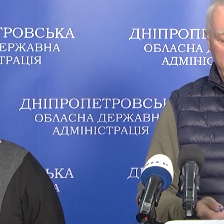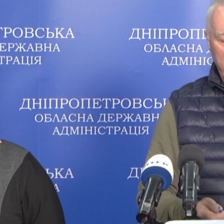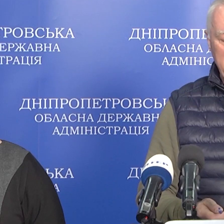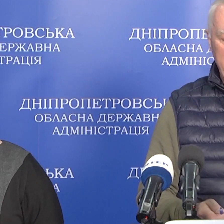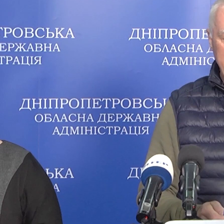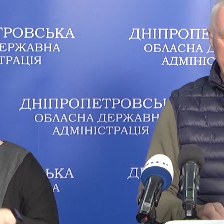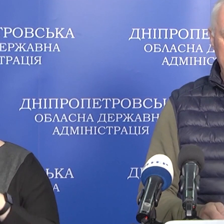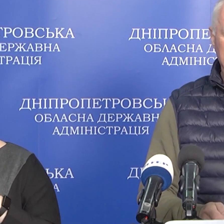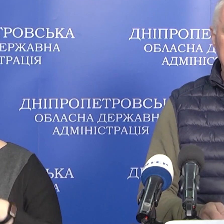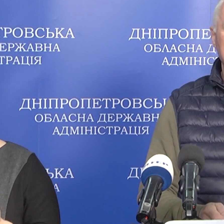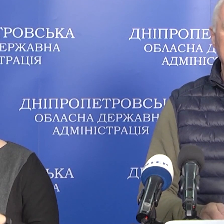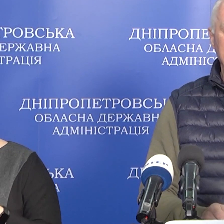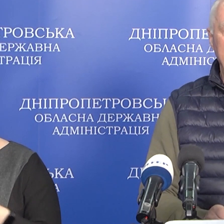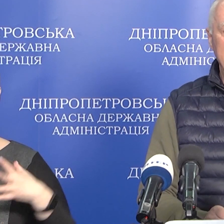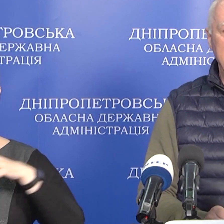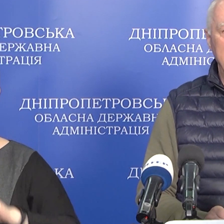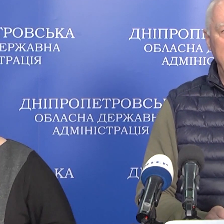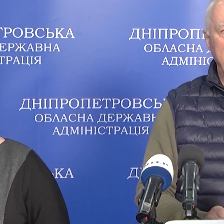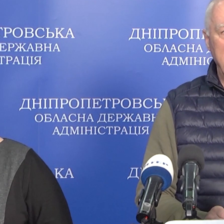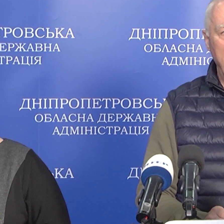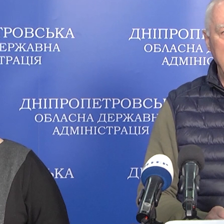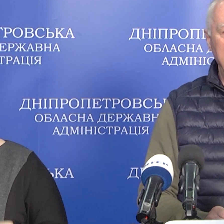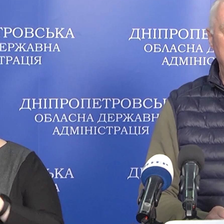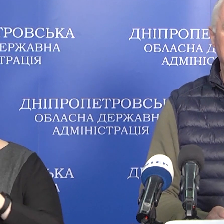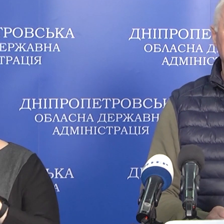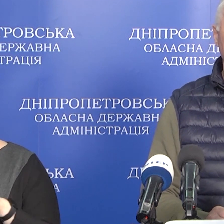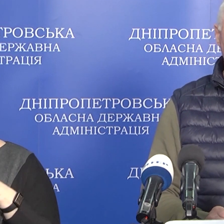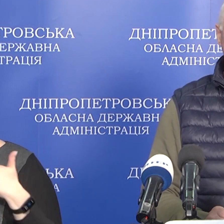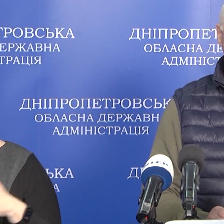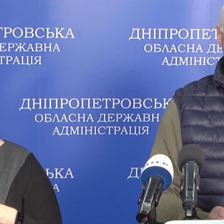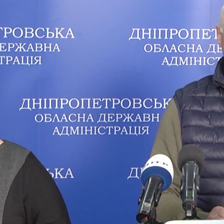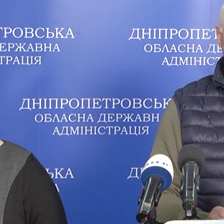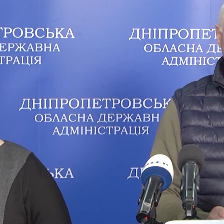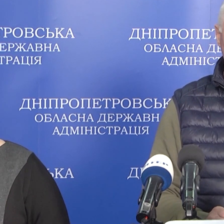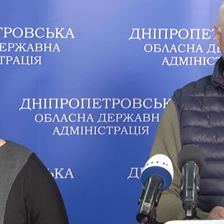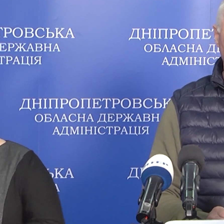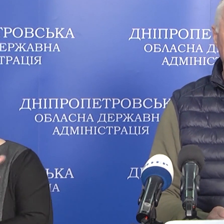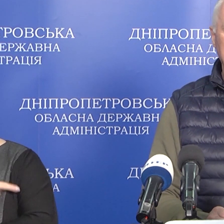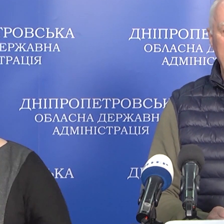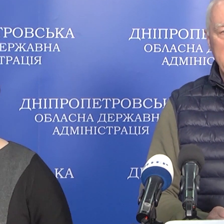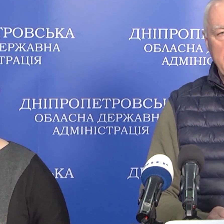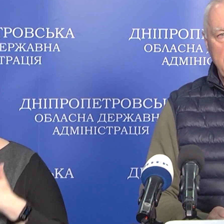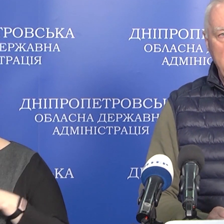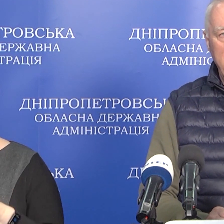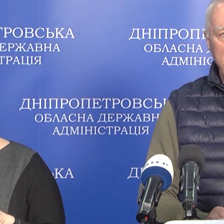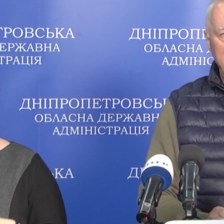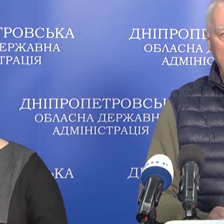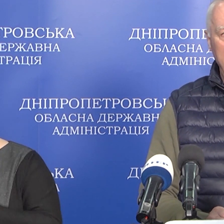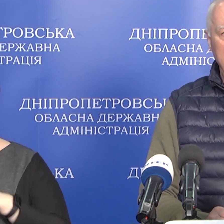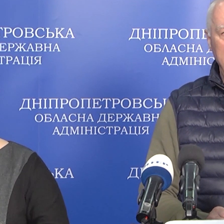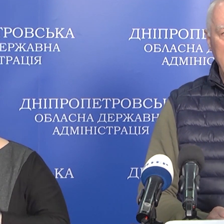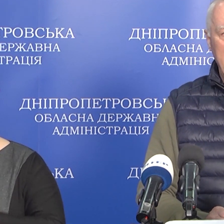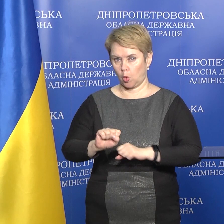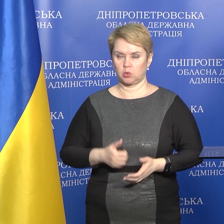Повна є взаємодія з правоохоронними органами, силовими структурами, територіальною